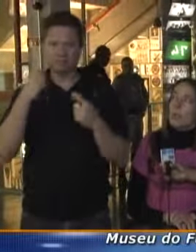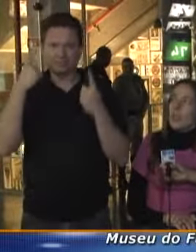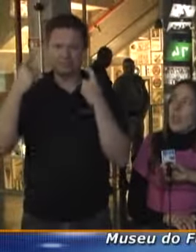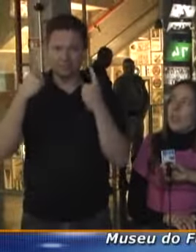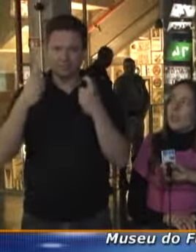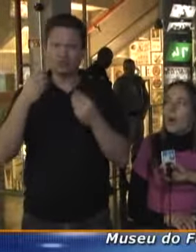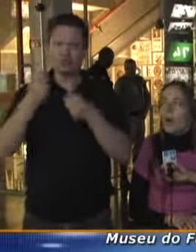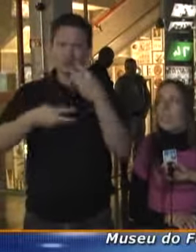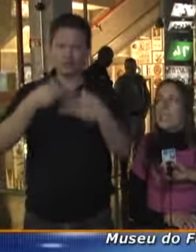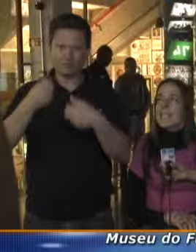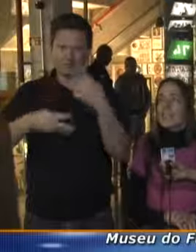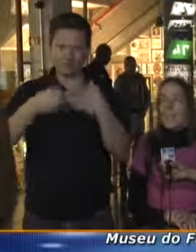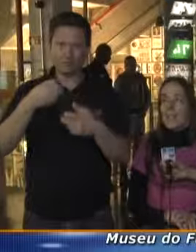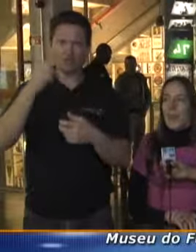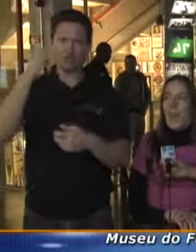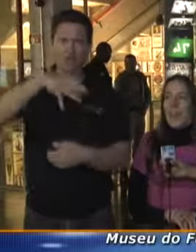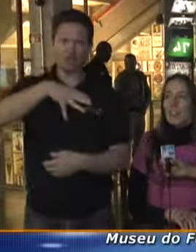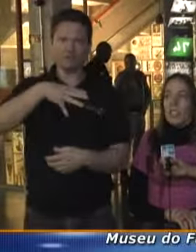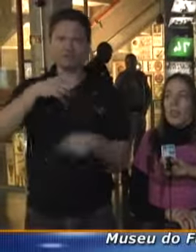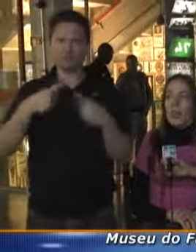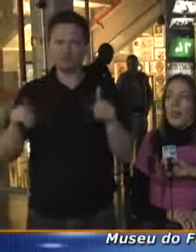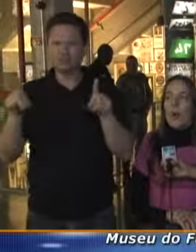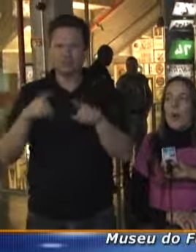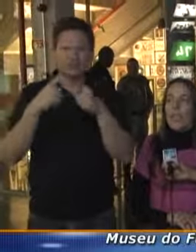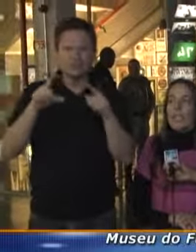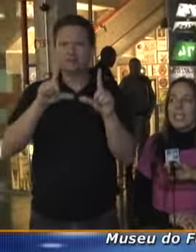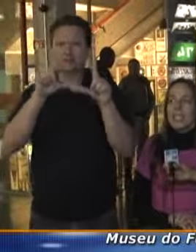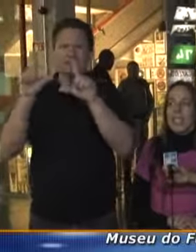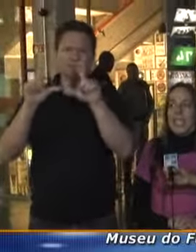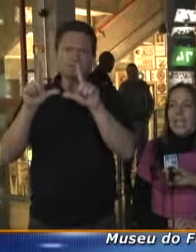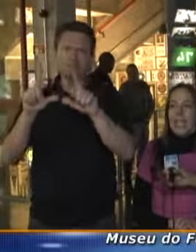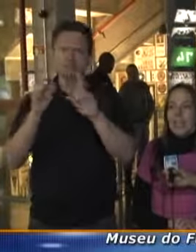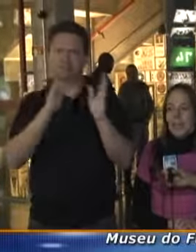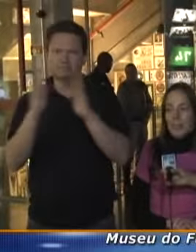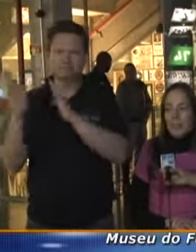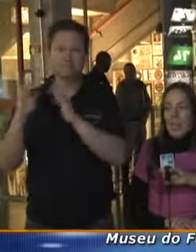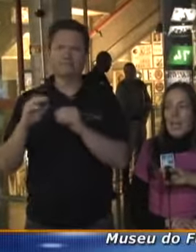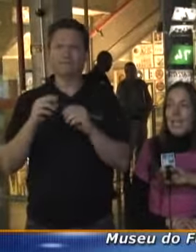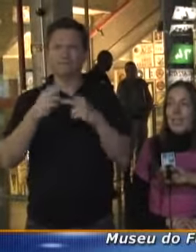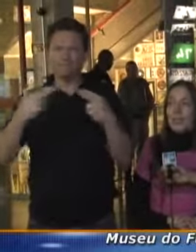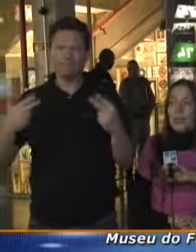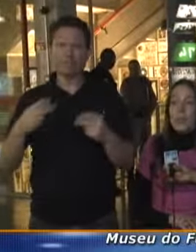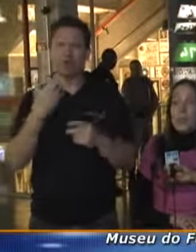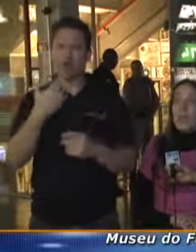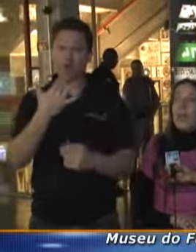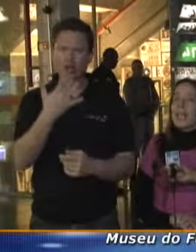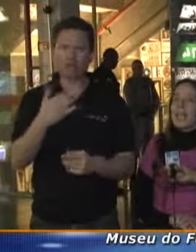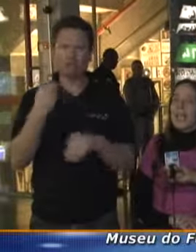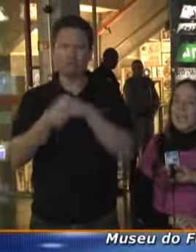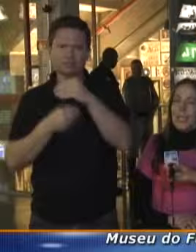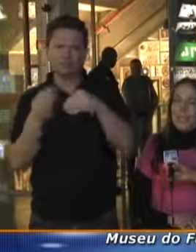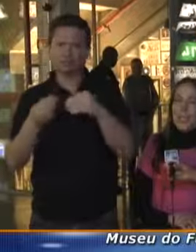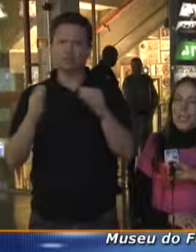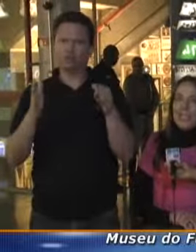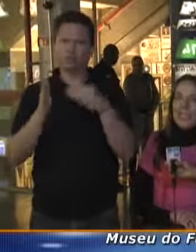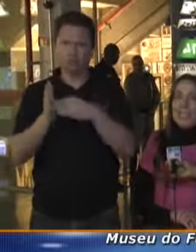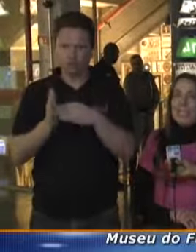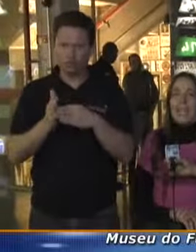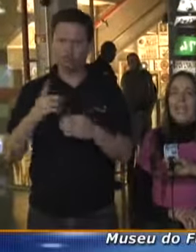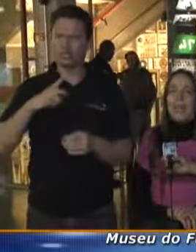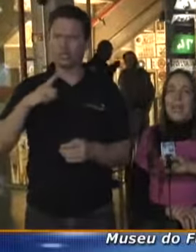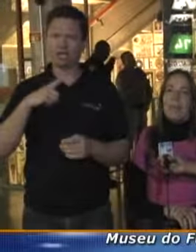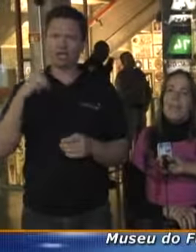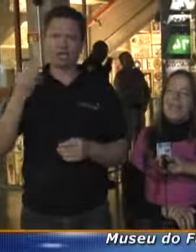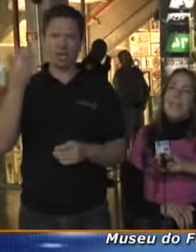luzes, jogadores, imagens, cores, E, além de tudo isso, aqui atrás de mim,